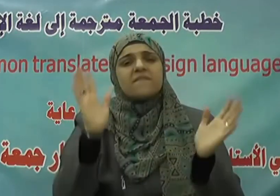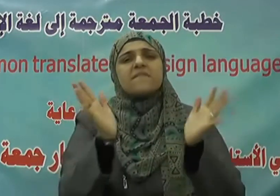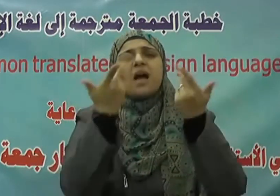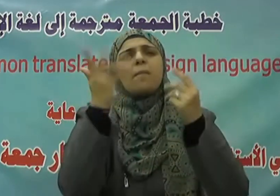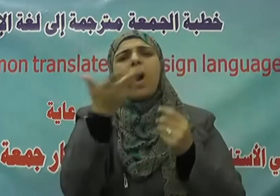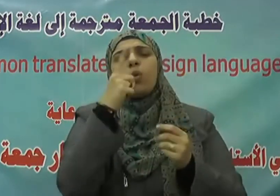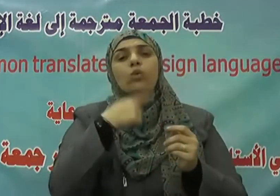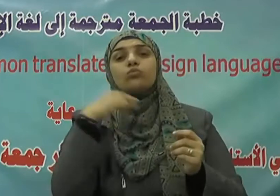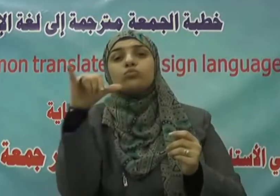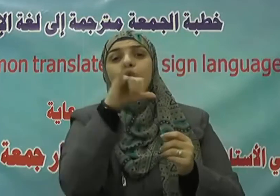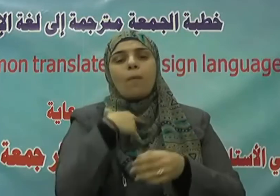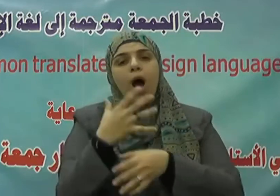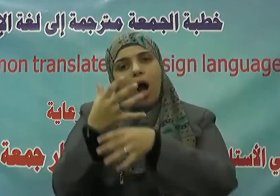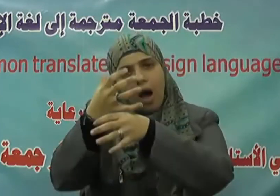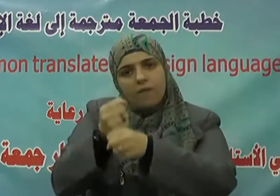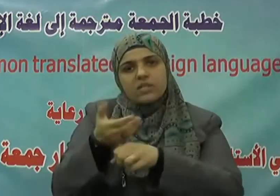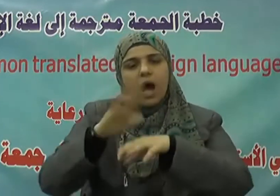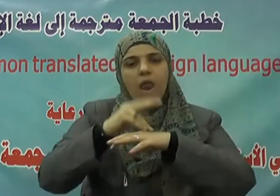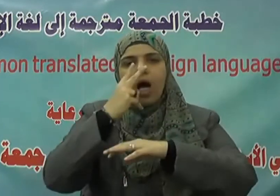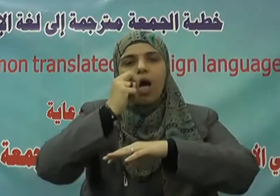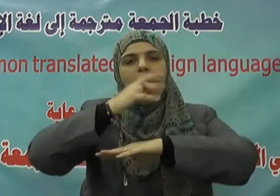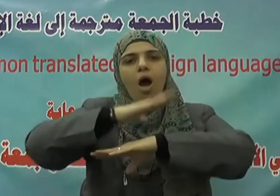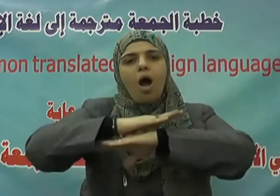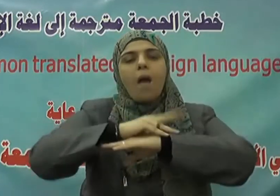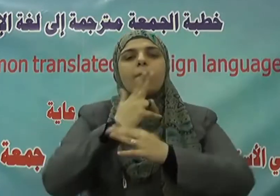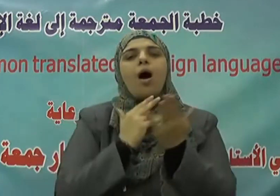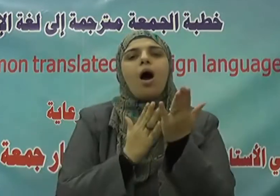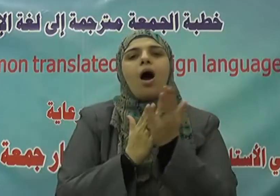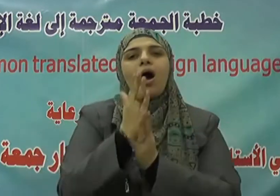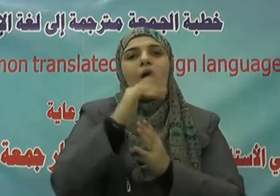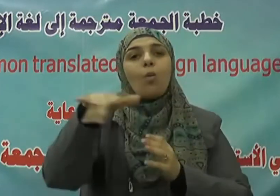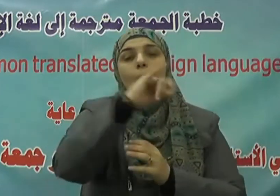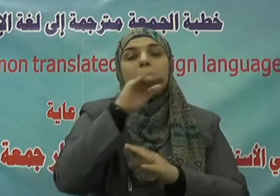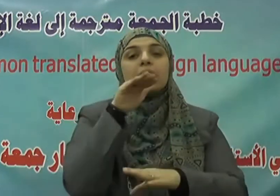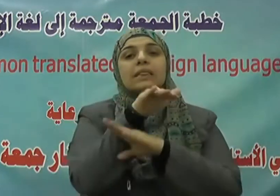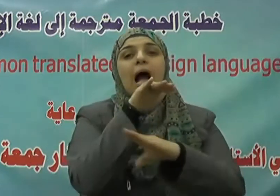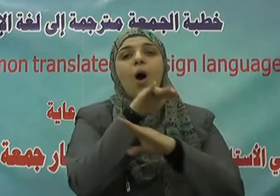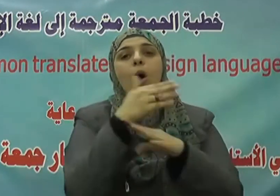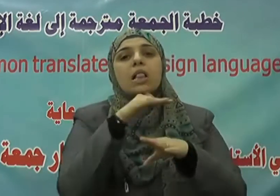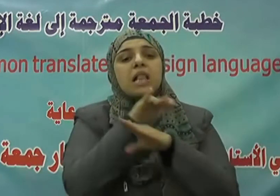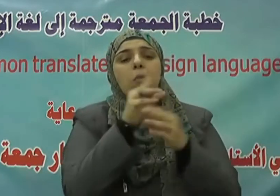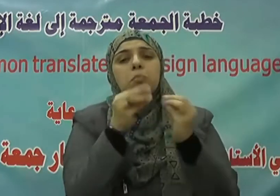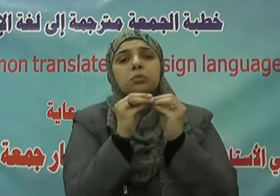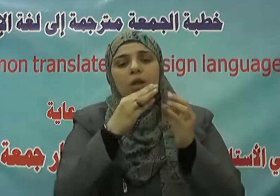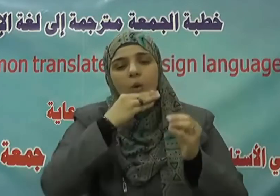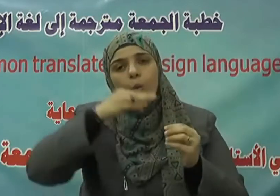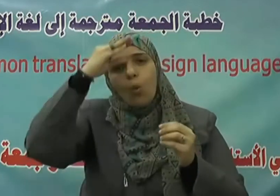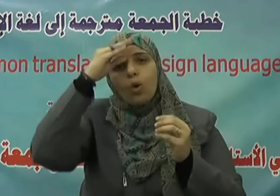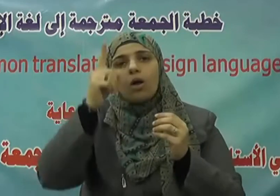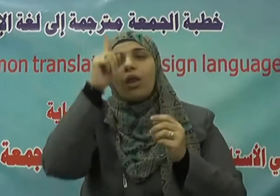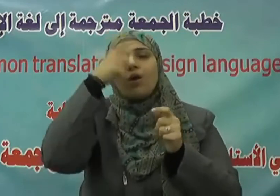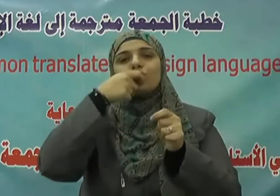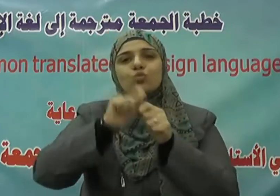التمسك بالقيم الأخلاقية التي دعا إليها كتاب الله عز وجل